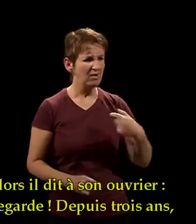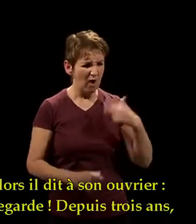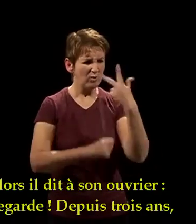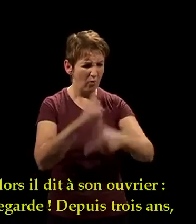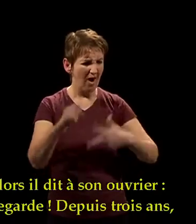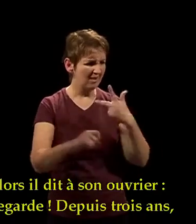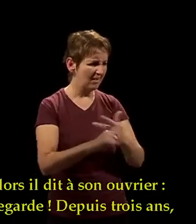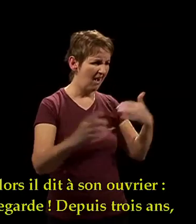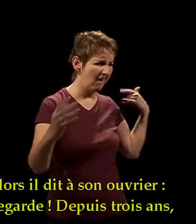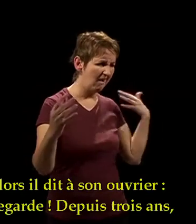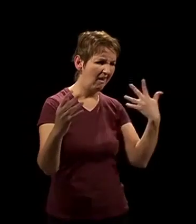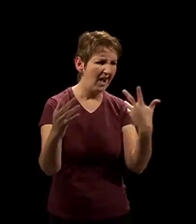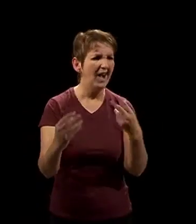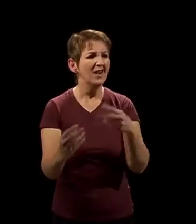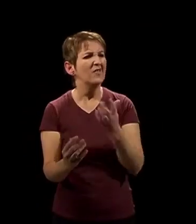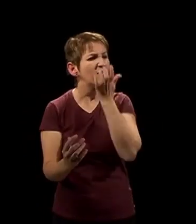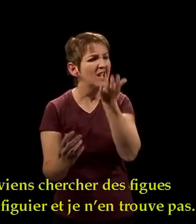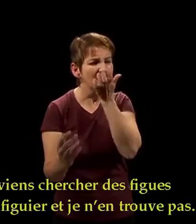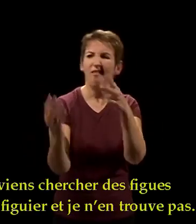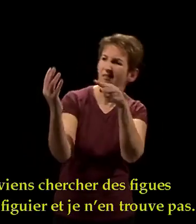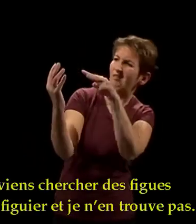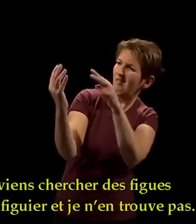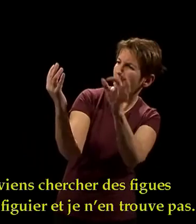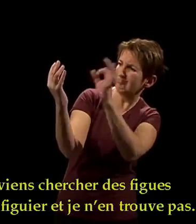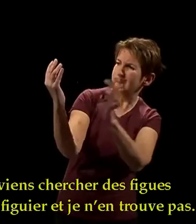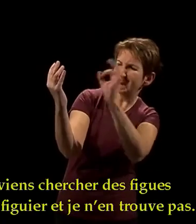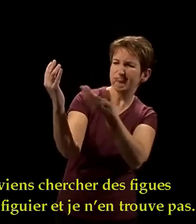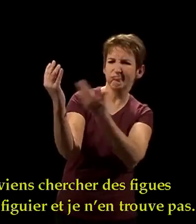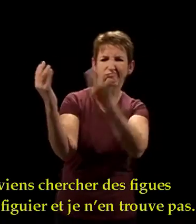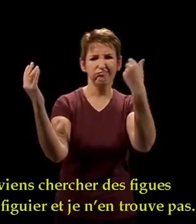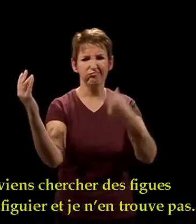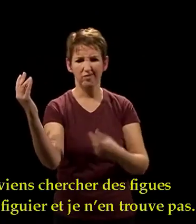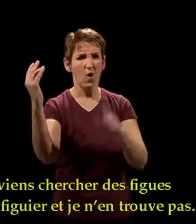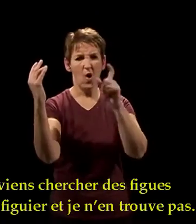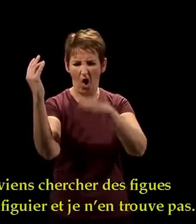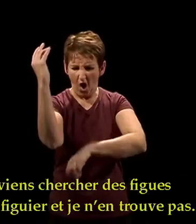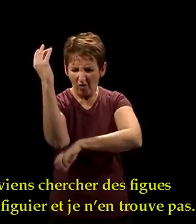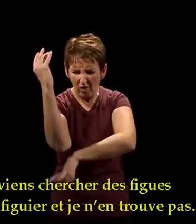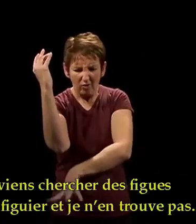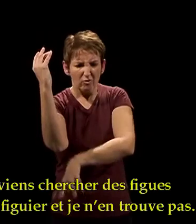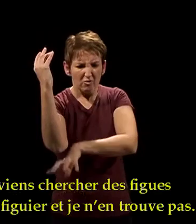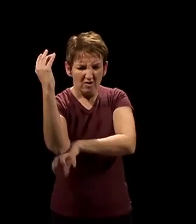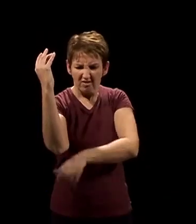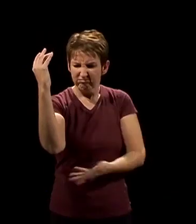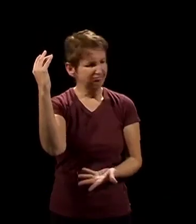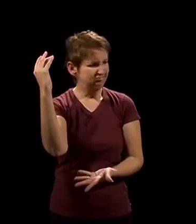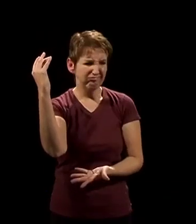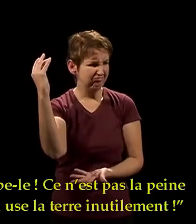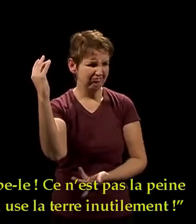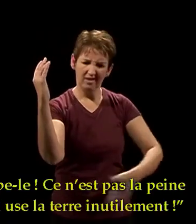« Depuis trois ans, viens chercher des figues sur ce figuier et je n'en trouve pas. » Coupe-le. » Ce n'est pas